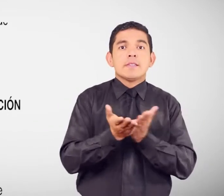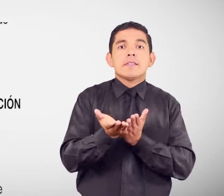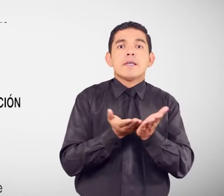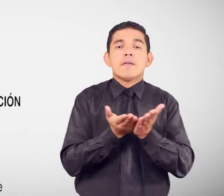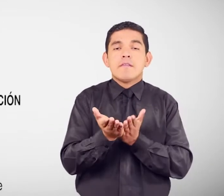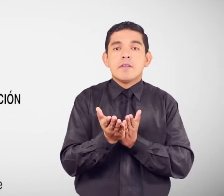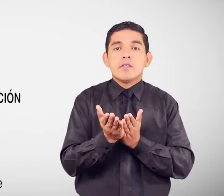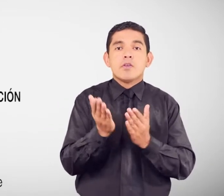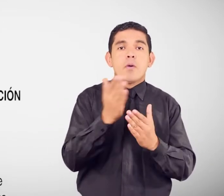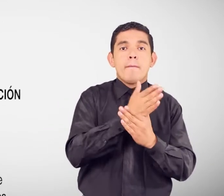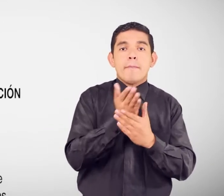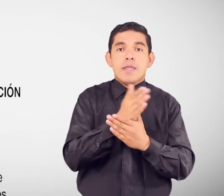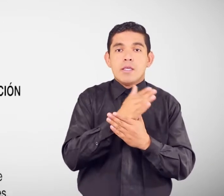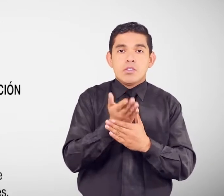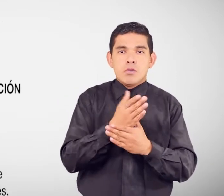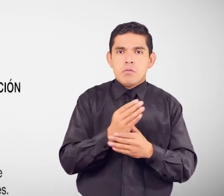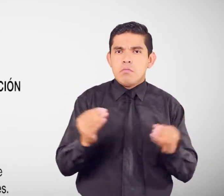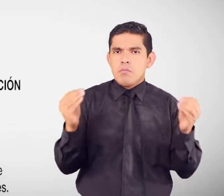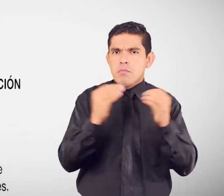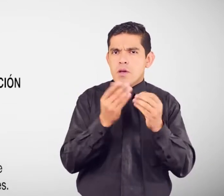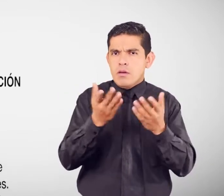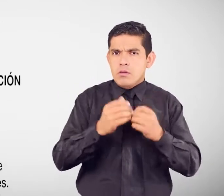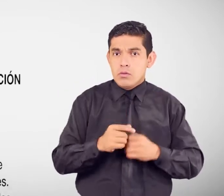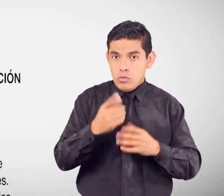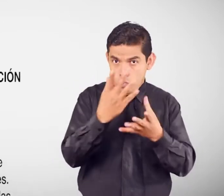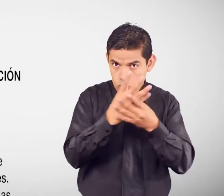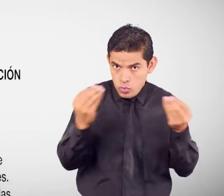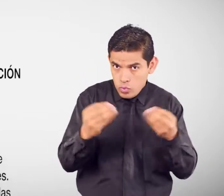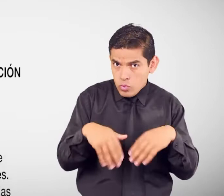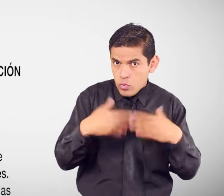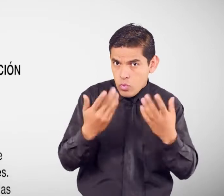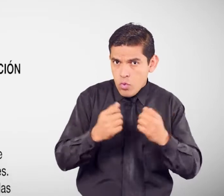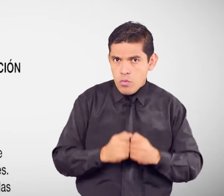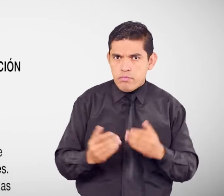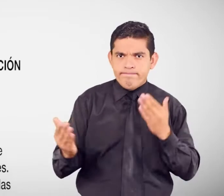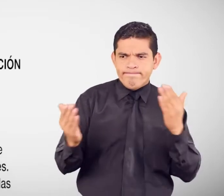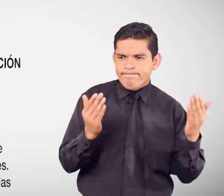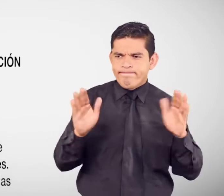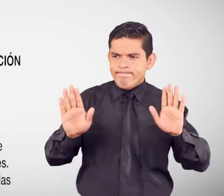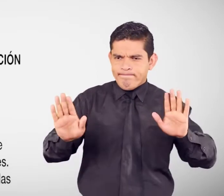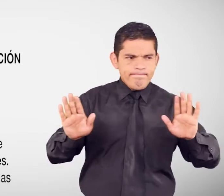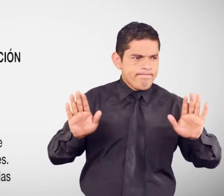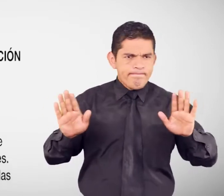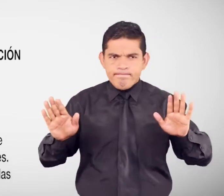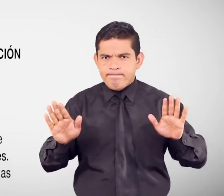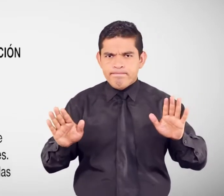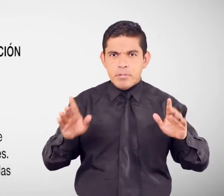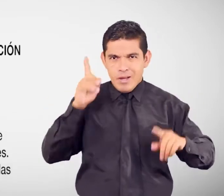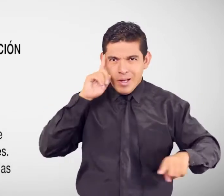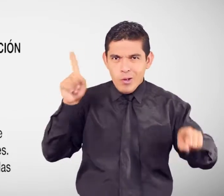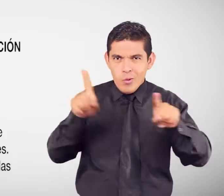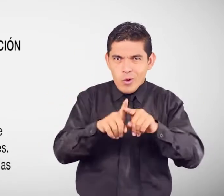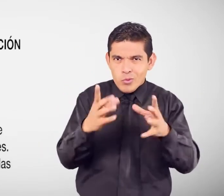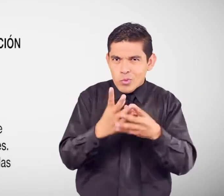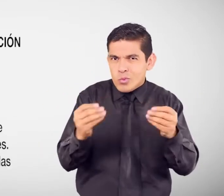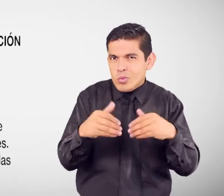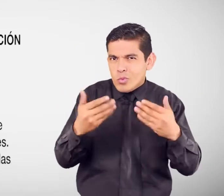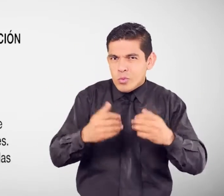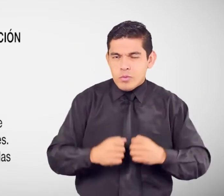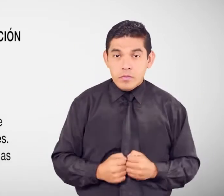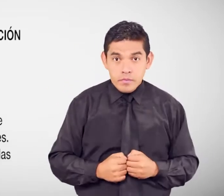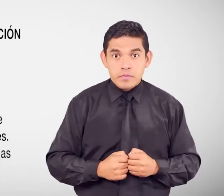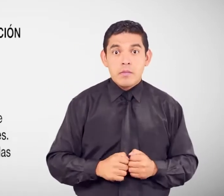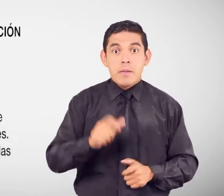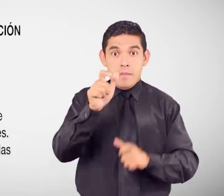Si necesitas Solucionar un conflicto Sobre el cual se puede llegar a acuerdos Entre las partes Las